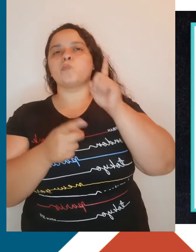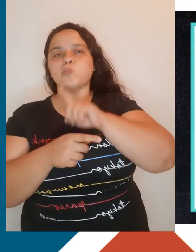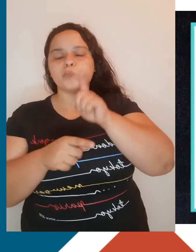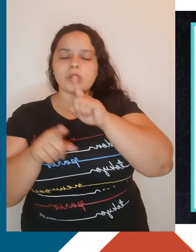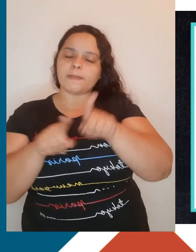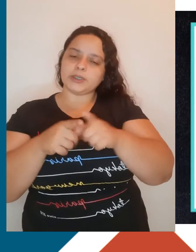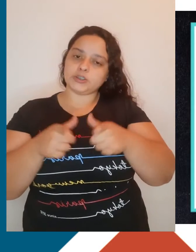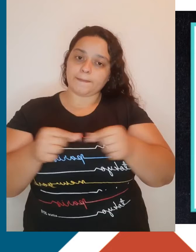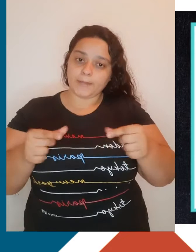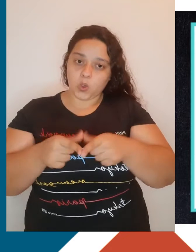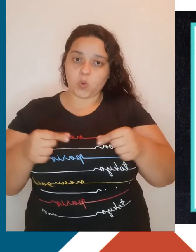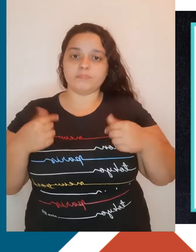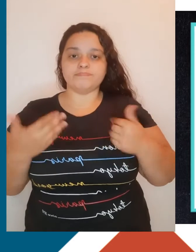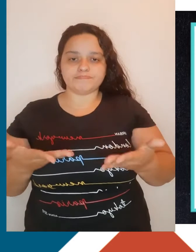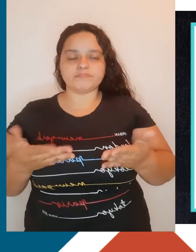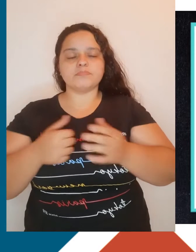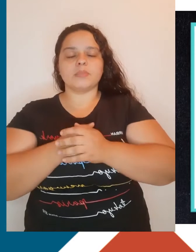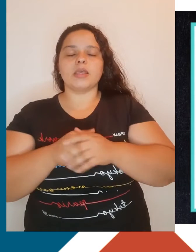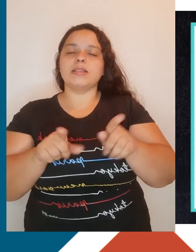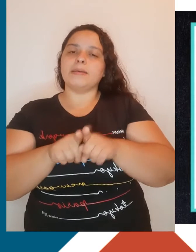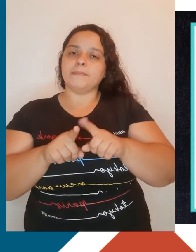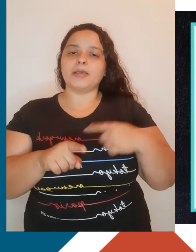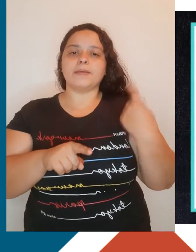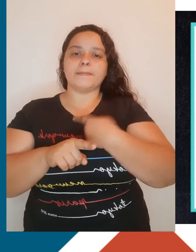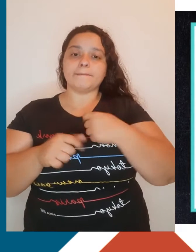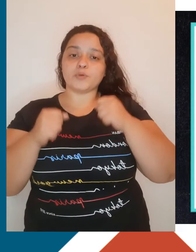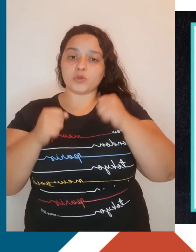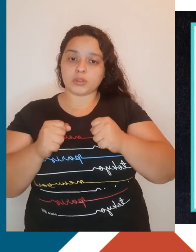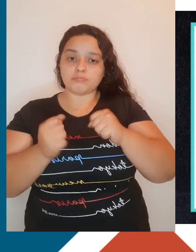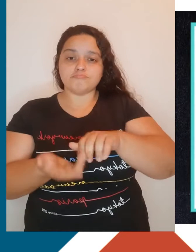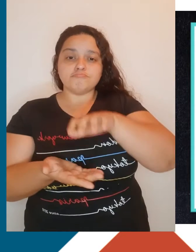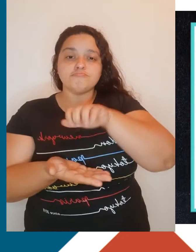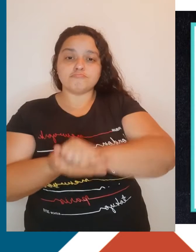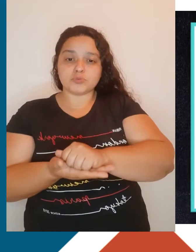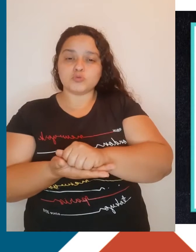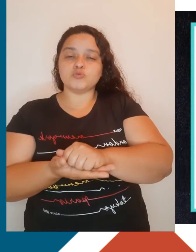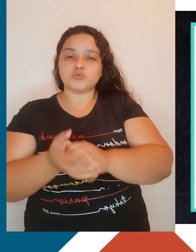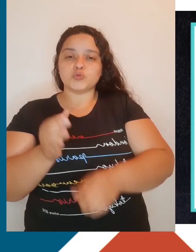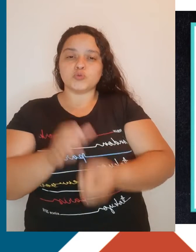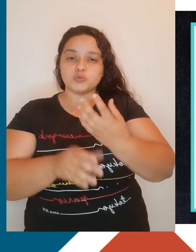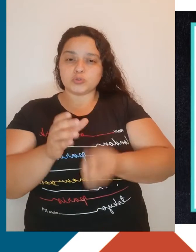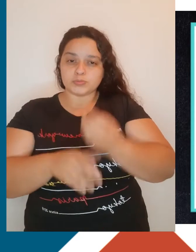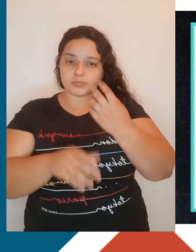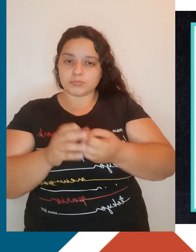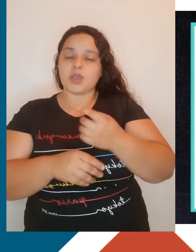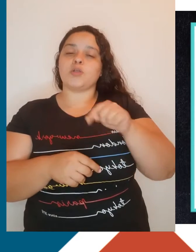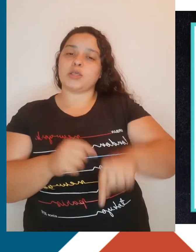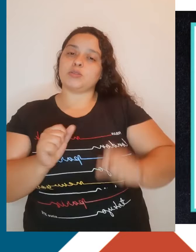Além disso, também podemos registrar o surgimento das primeiras fábricas aqui no Brasil na